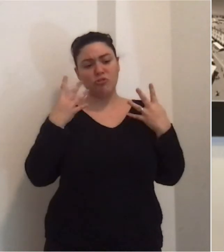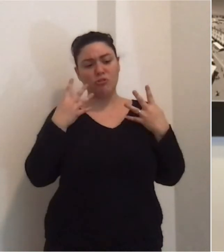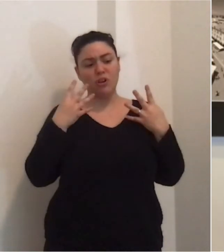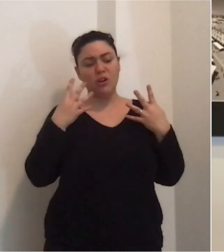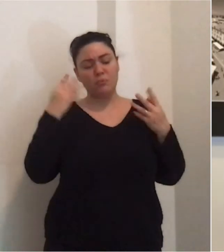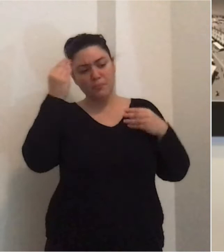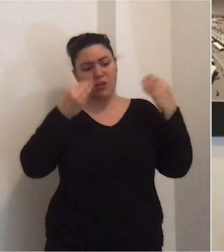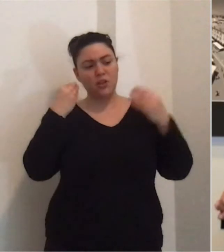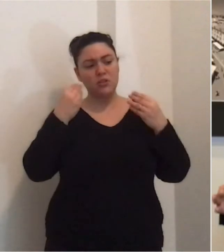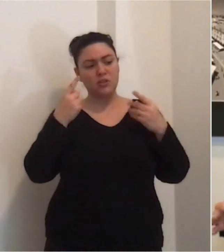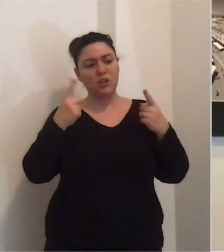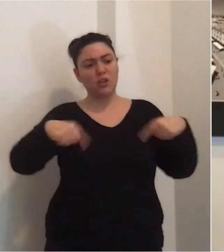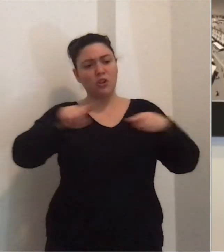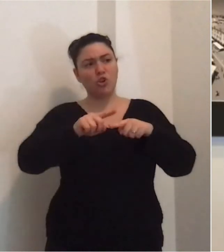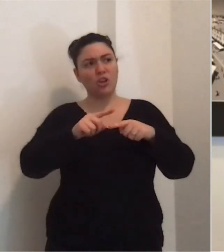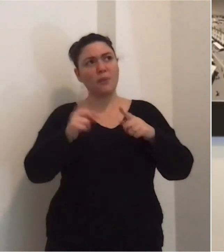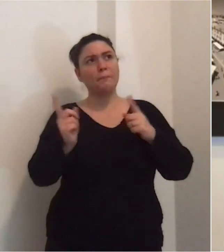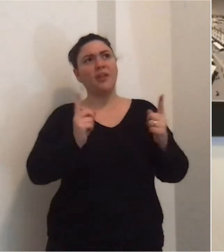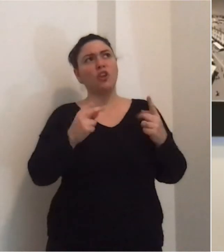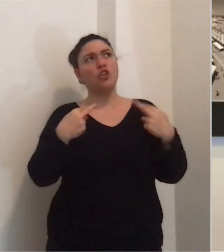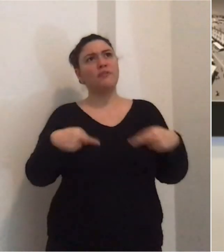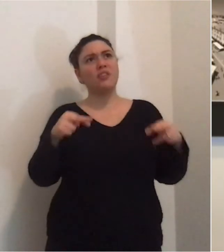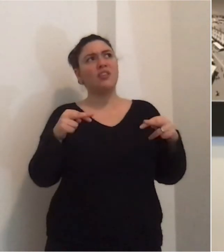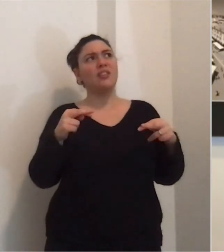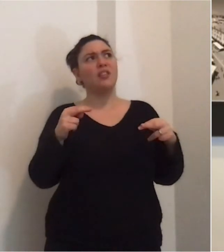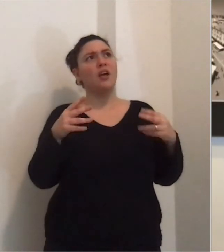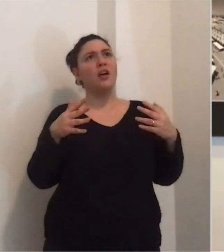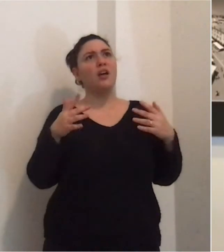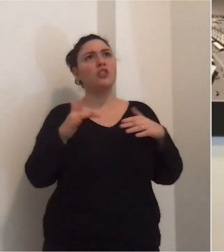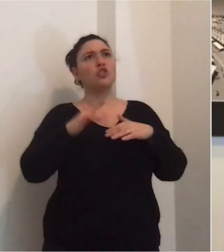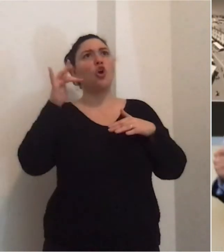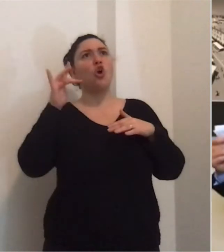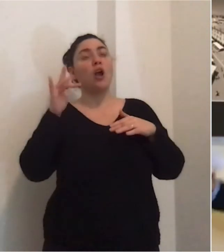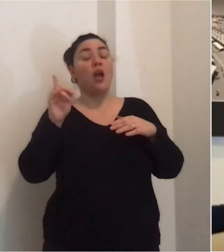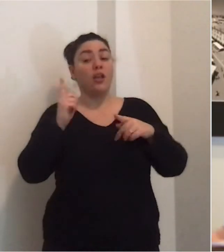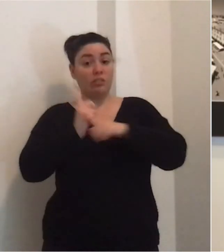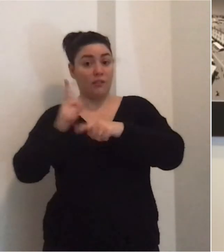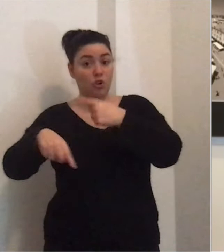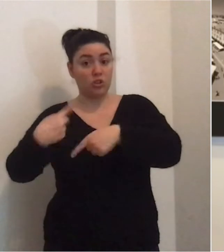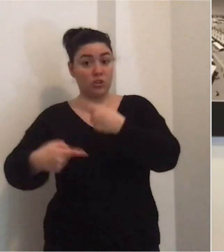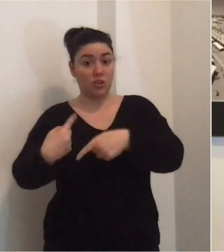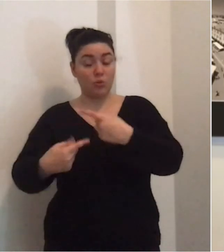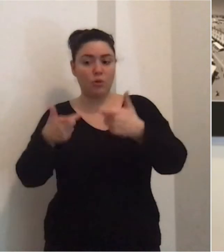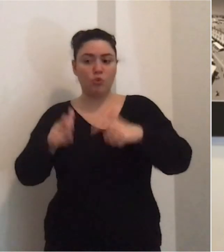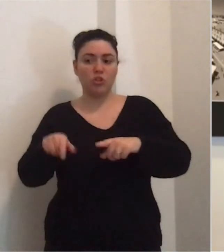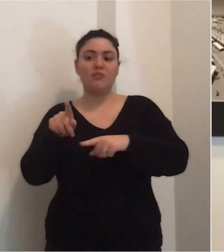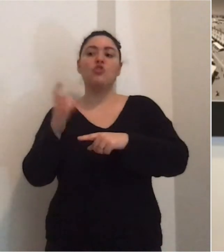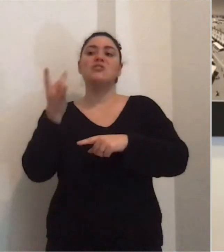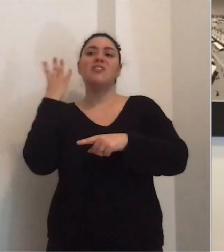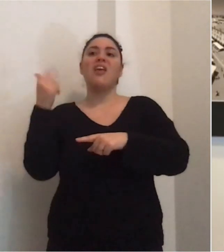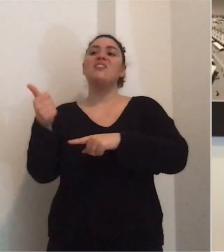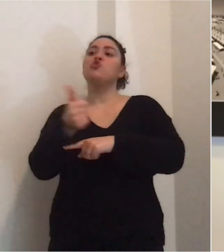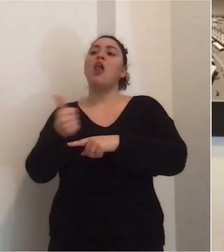abbiamo vissuto un periodo della nostra vita e tuttora non dovremo continuare a vivere perché se stiamo facendo bene questa fase di